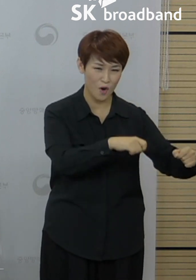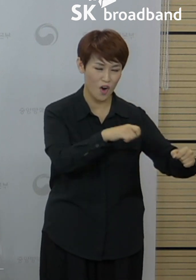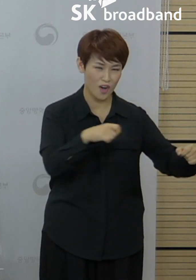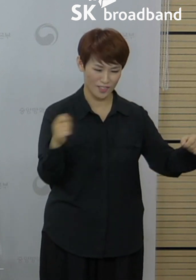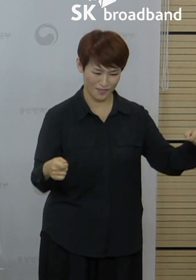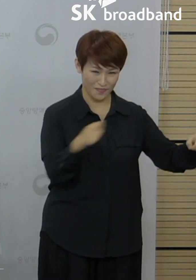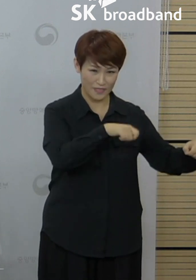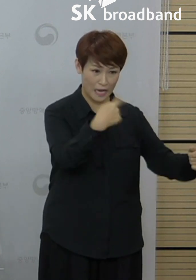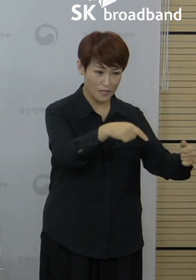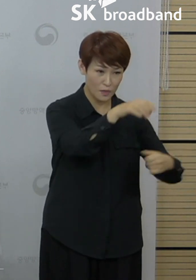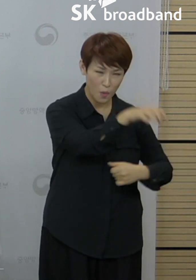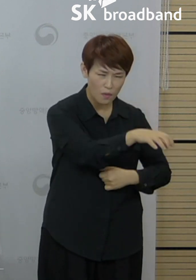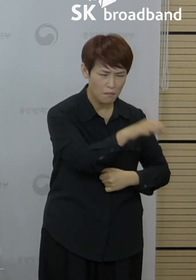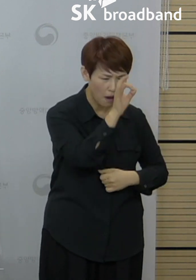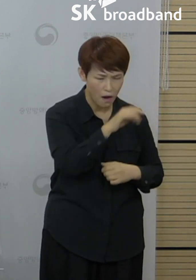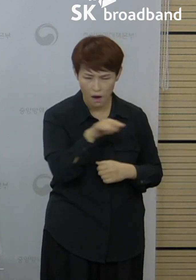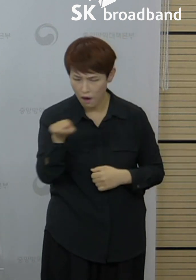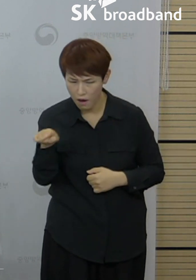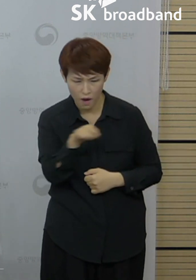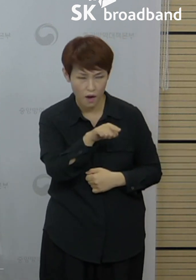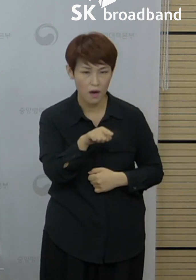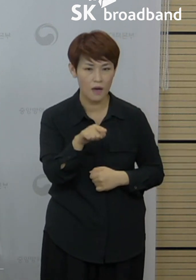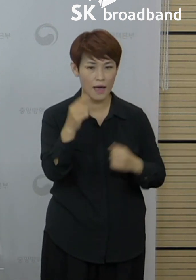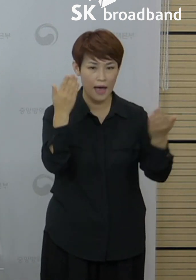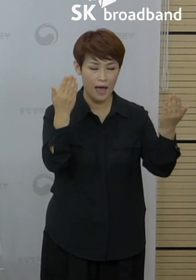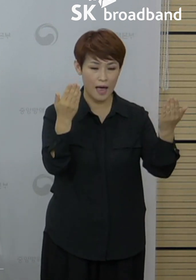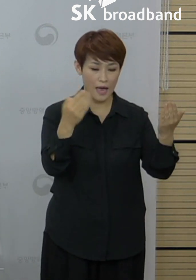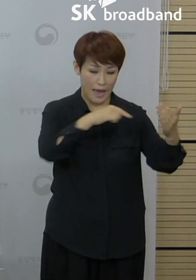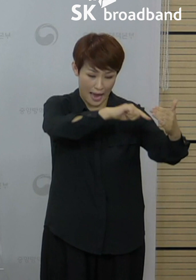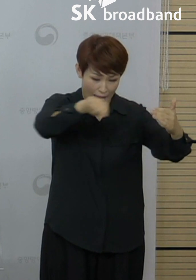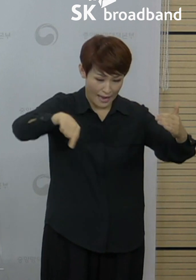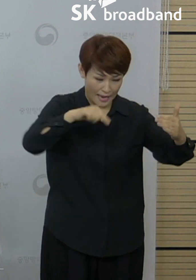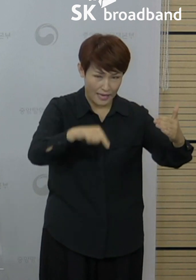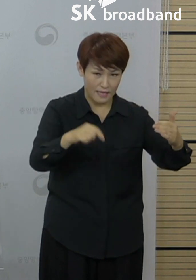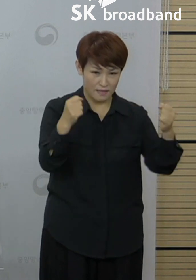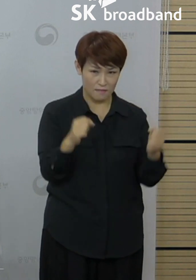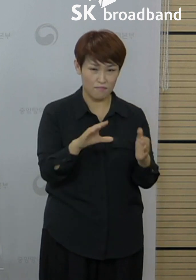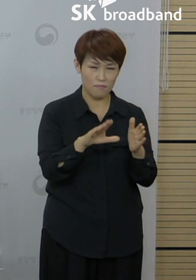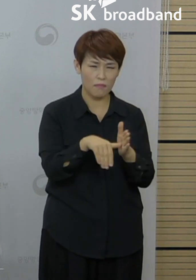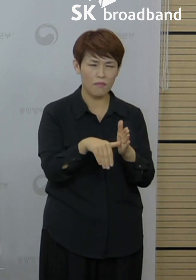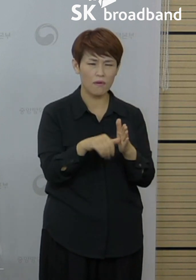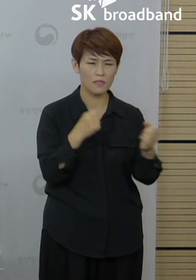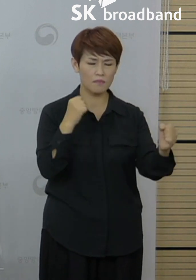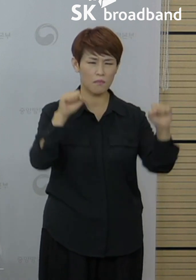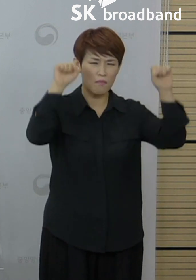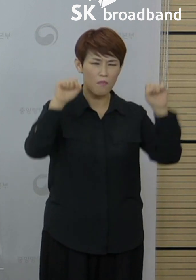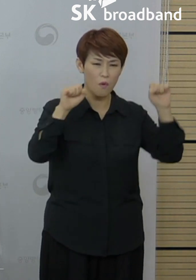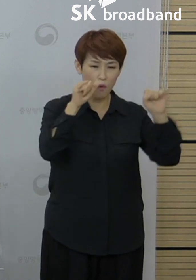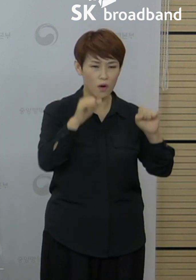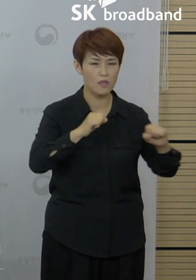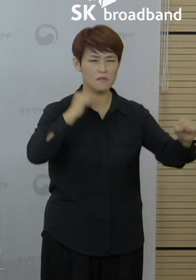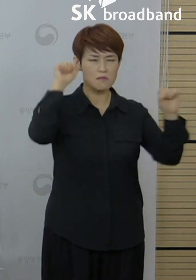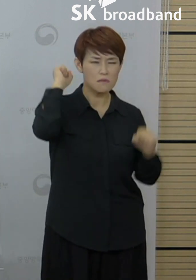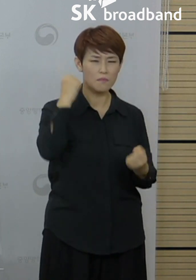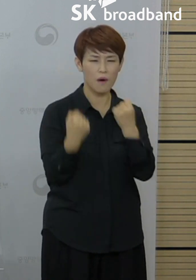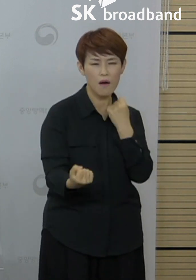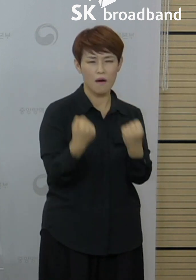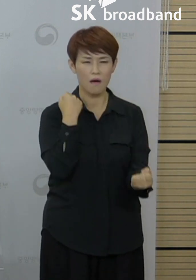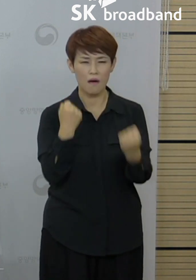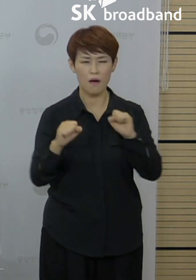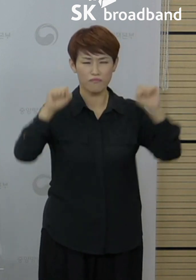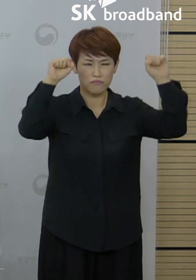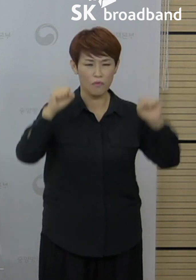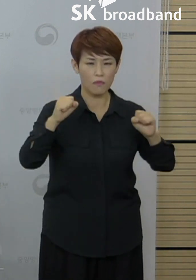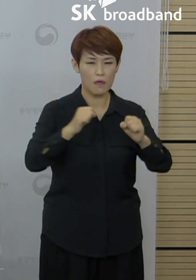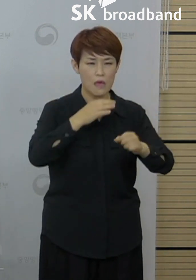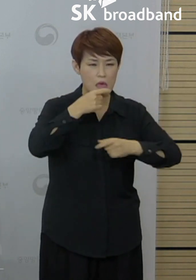수 있듯이 실내에서 스포츠 활동을 하는 것은 격렬한 운동으로 인해서 비말이 생기기 쉽고 적절한 거리